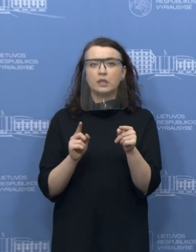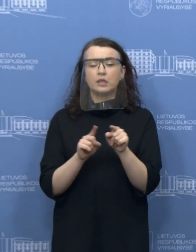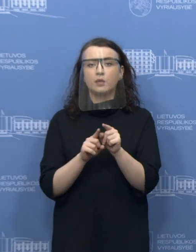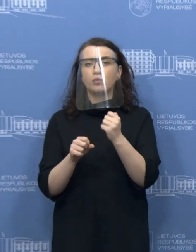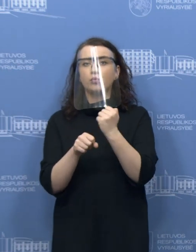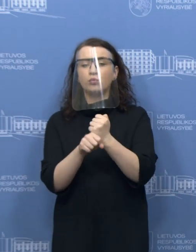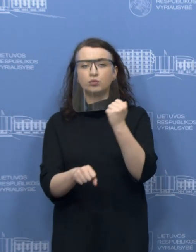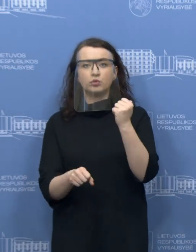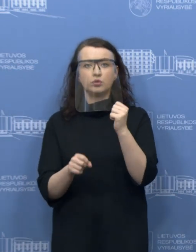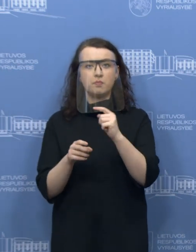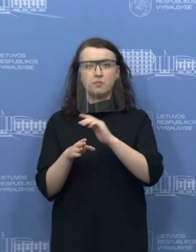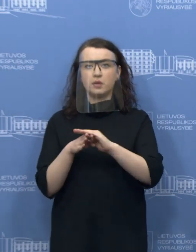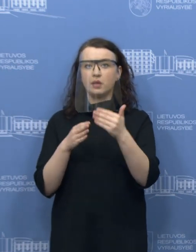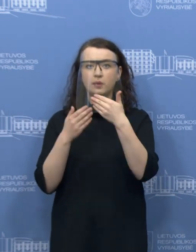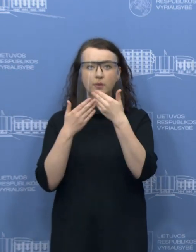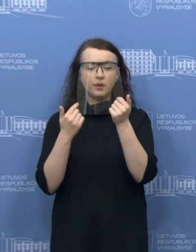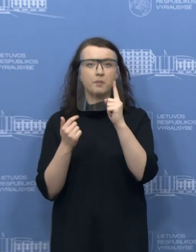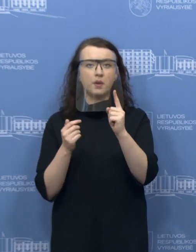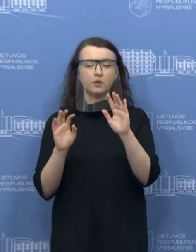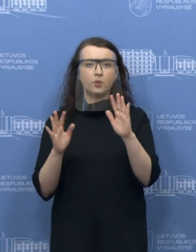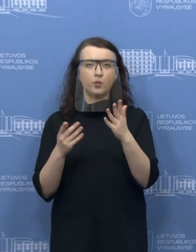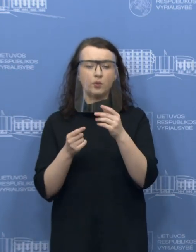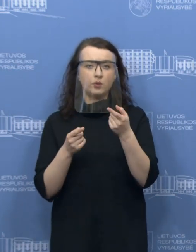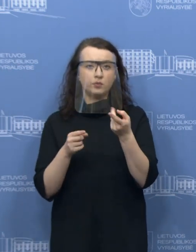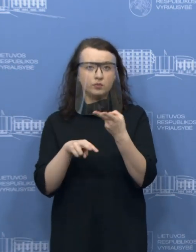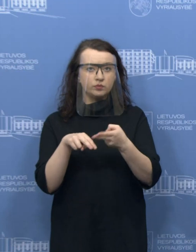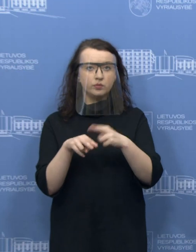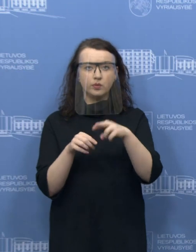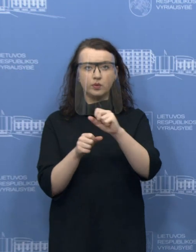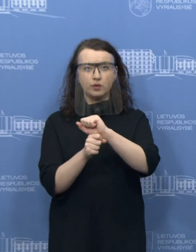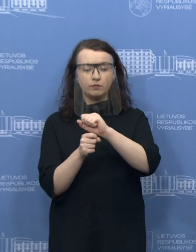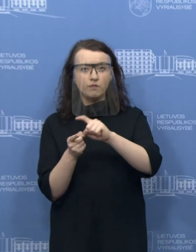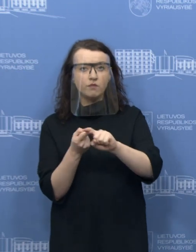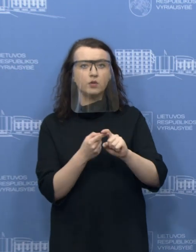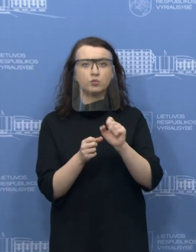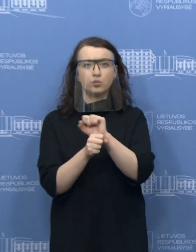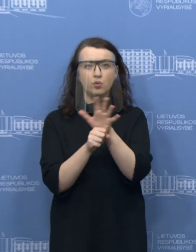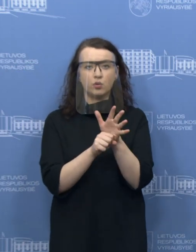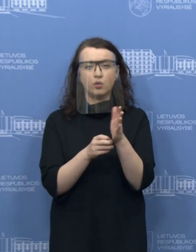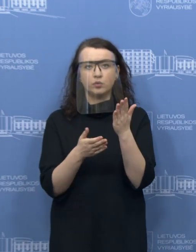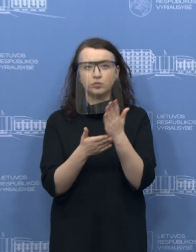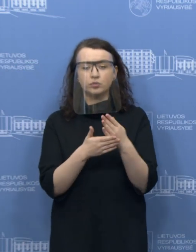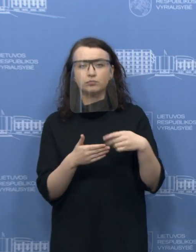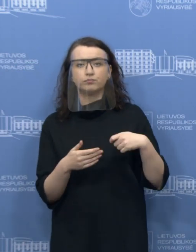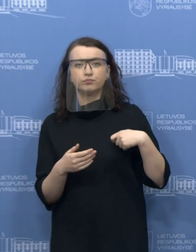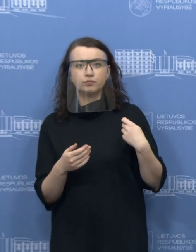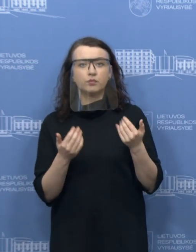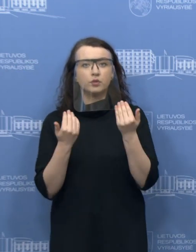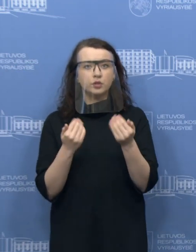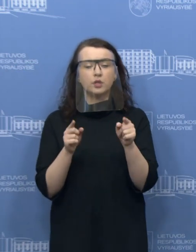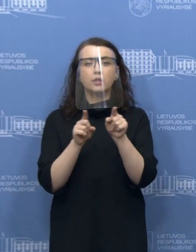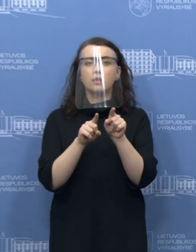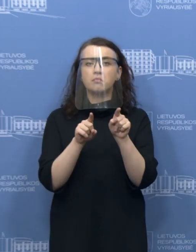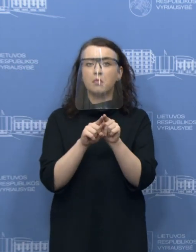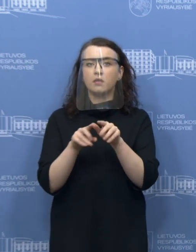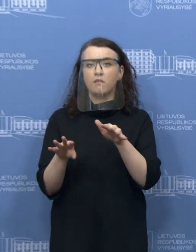uždraustos, tačiau yra glaudžiai susijusios su tomis uždraustomis veiklomis, todėl tiesiog šiandien taip pat jų veikla yra